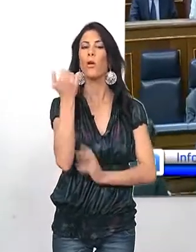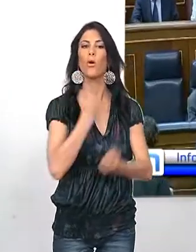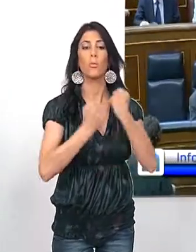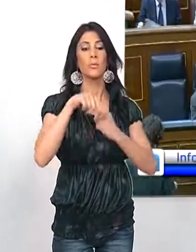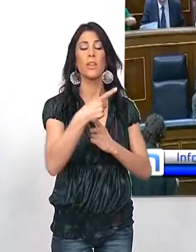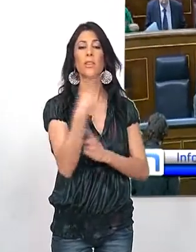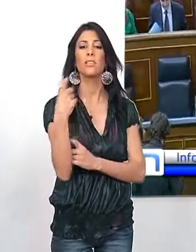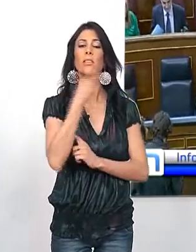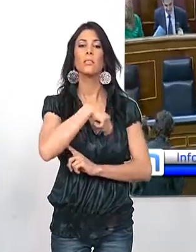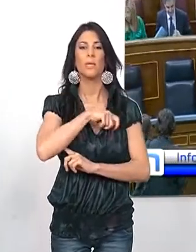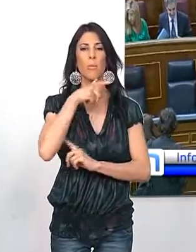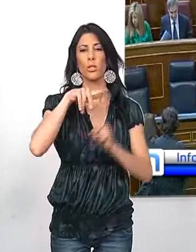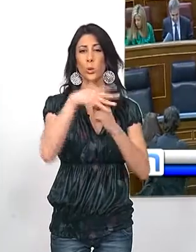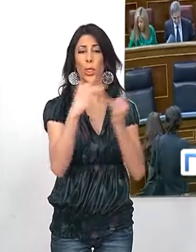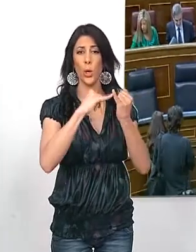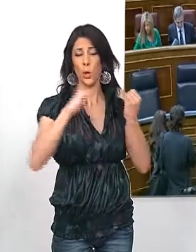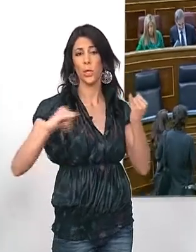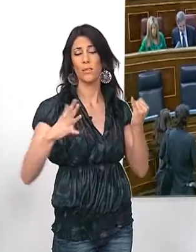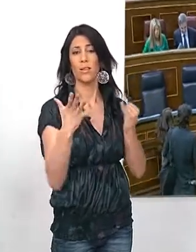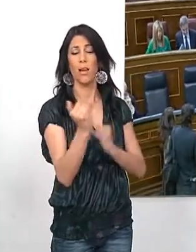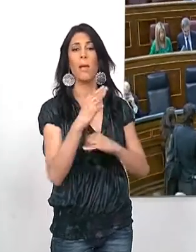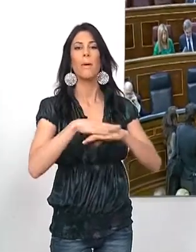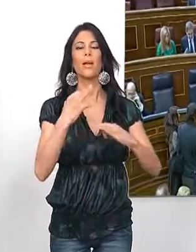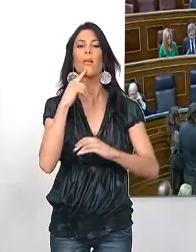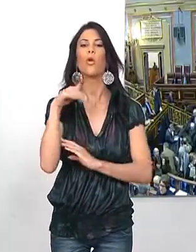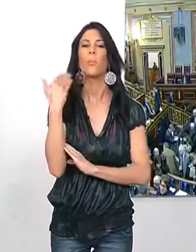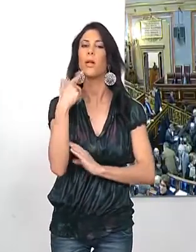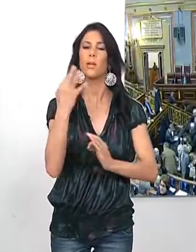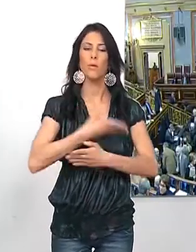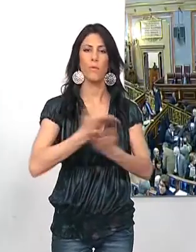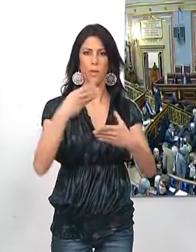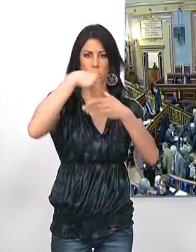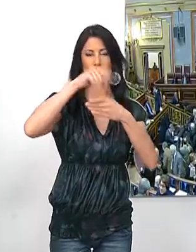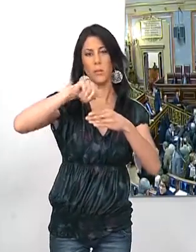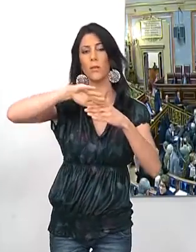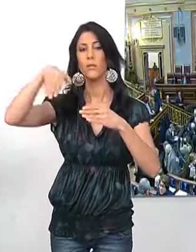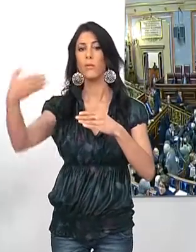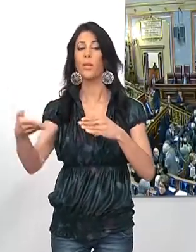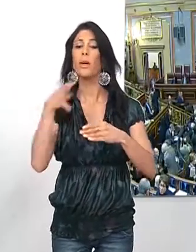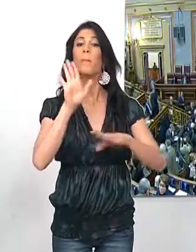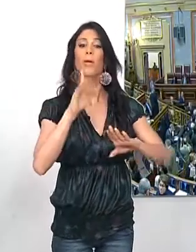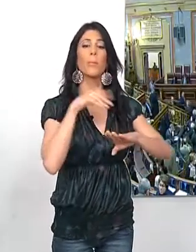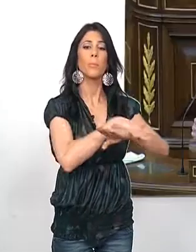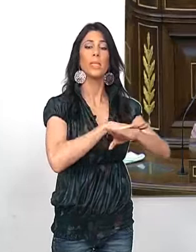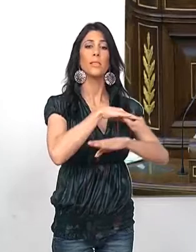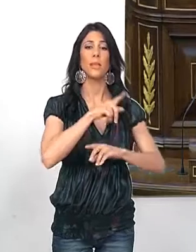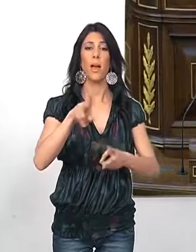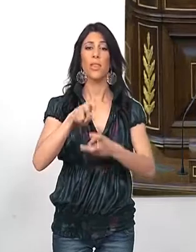necesita España en una situación de crisis excepcional para recuperar la confianza interna y externa. El ministro de Hacienda, Cristóbal